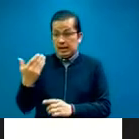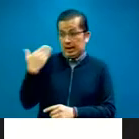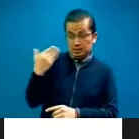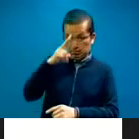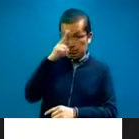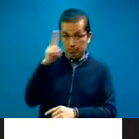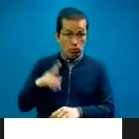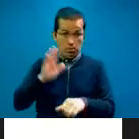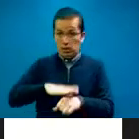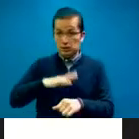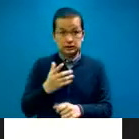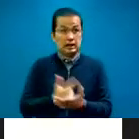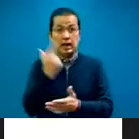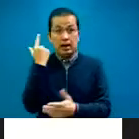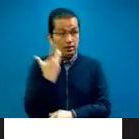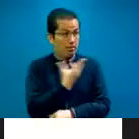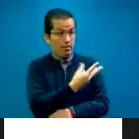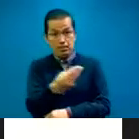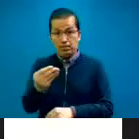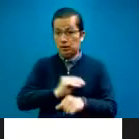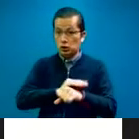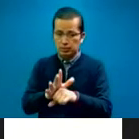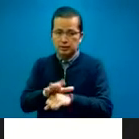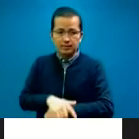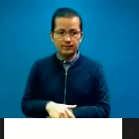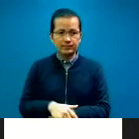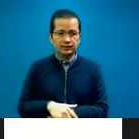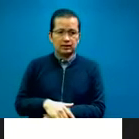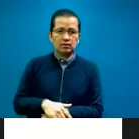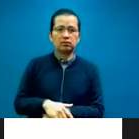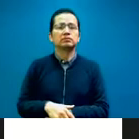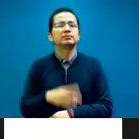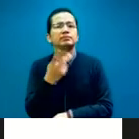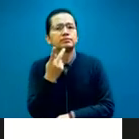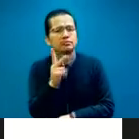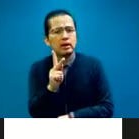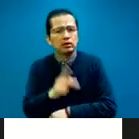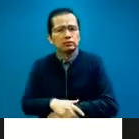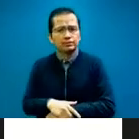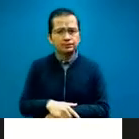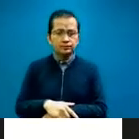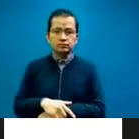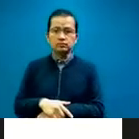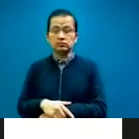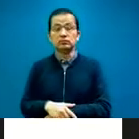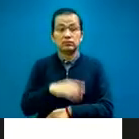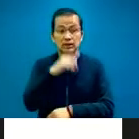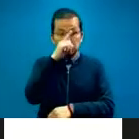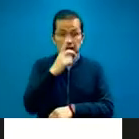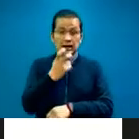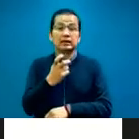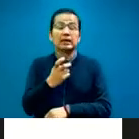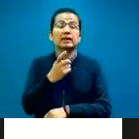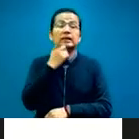situación todavía más grave y más incierta. Sin embargo, COFEPRIS hizo esto mismo ya lejos de la, porque la justificación del